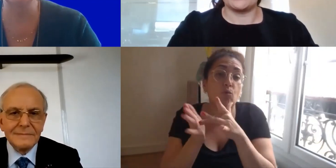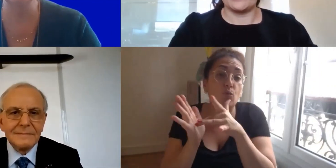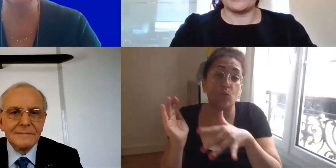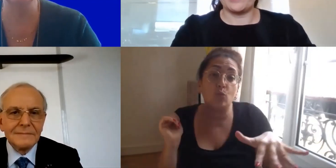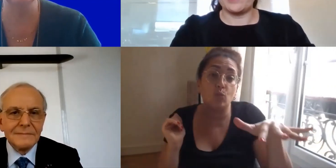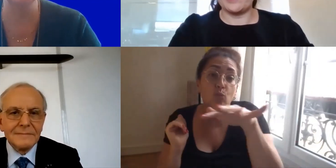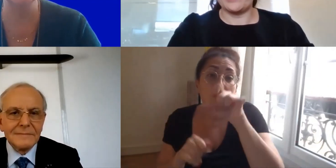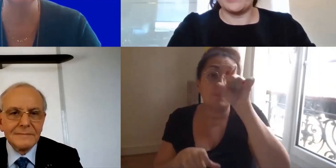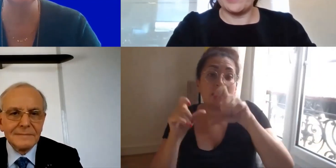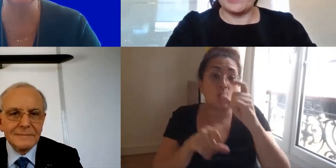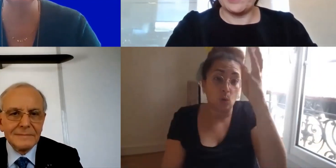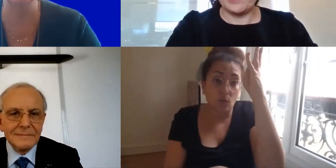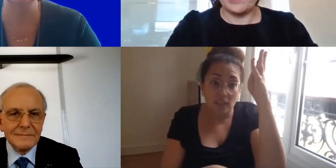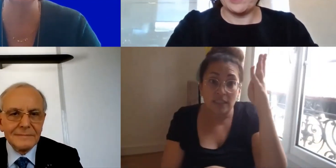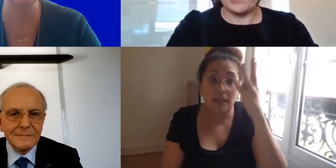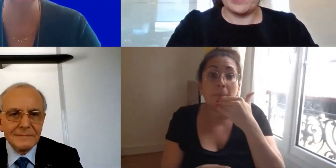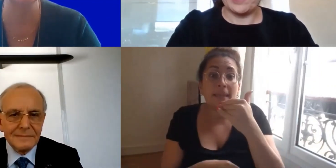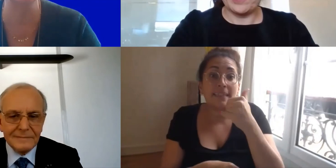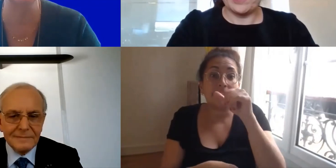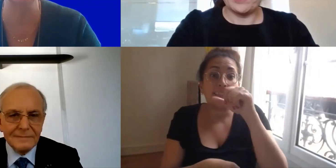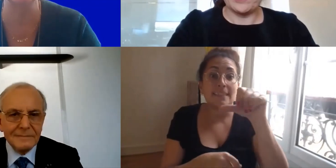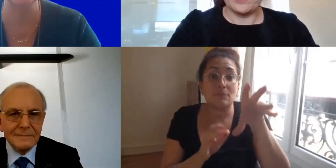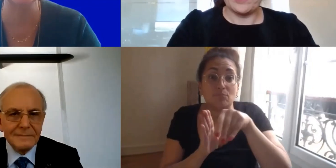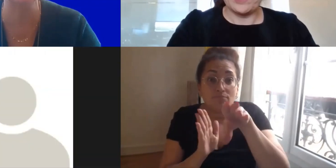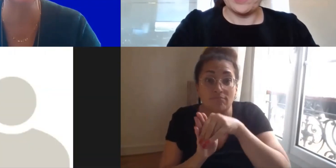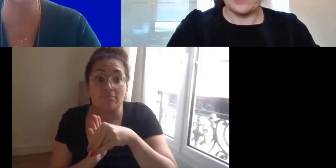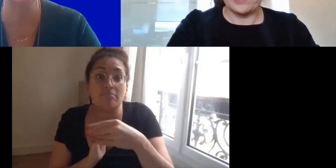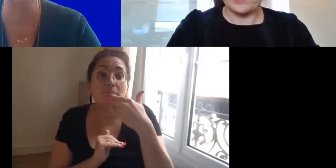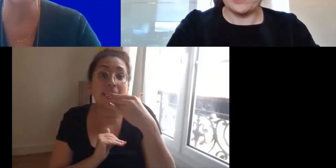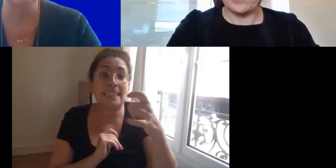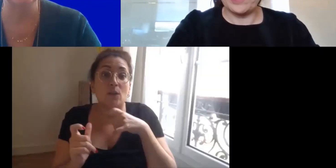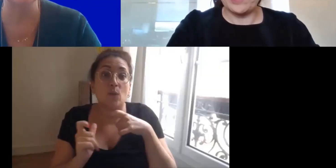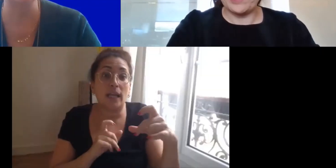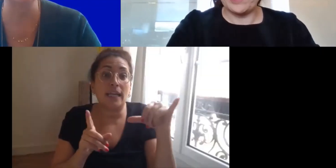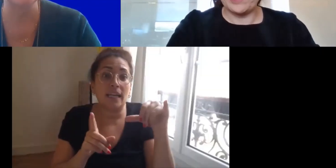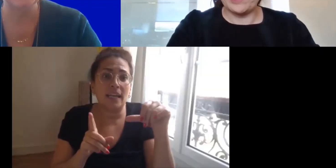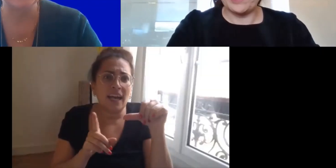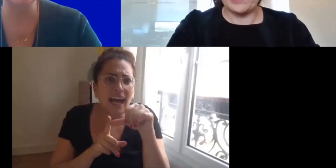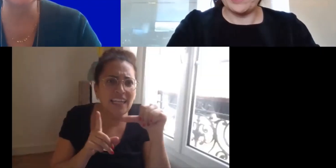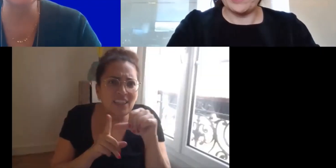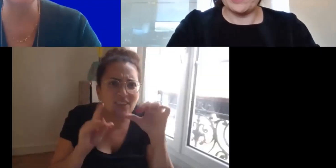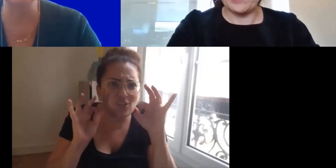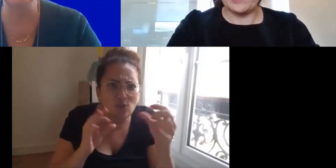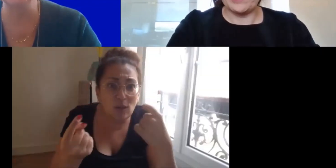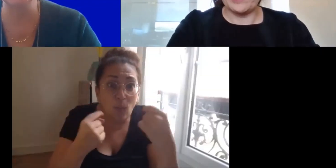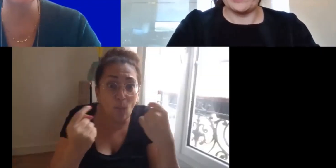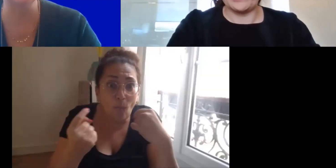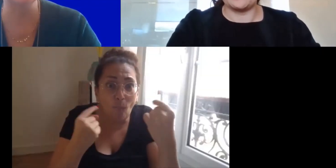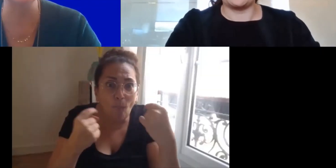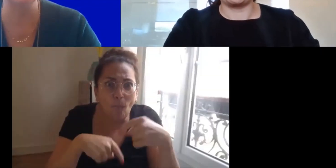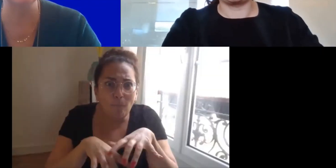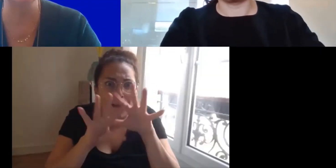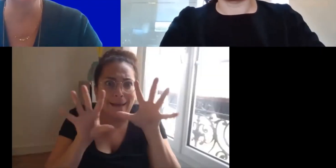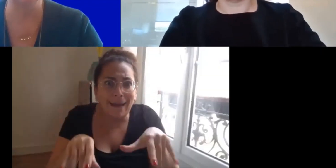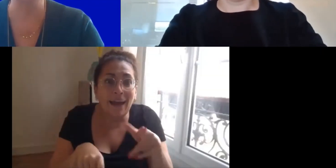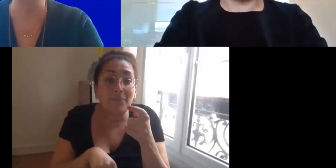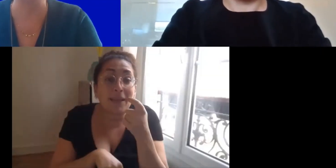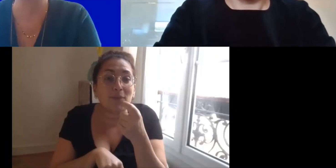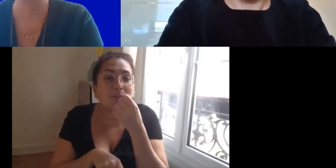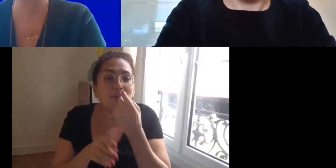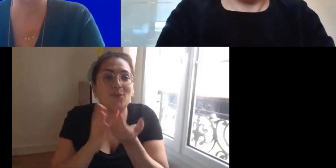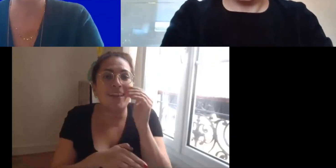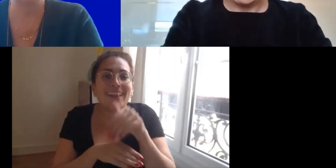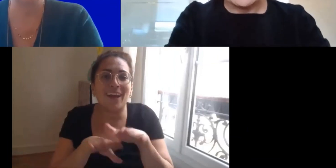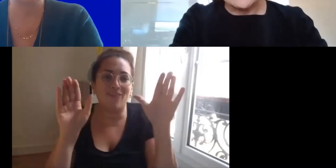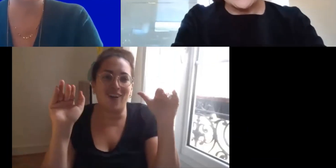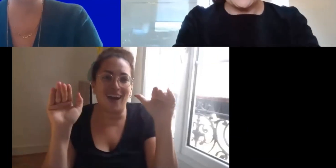conférenciers merci à nos participants et merci aux collègues de l'AGFIP qui sont également présents en masse à très bientôt je vous souhaite une bonne journée au revoir